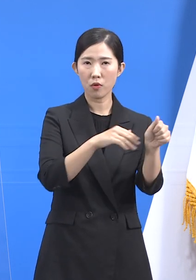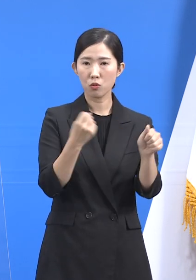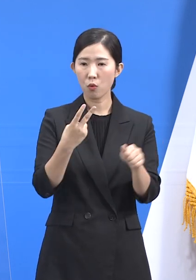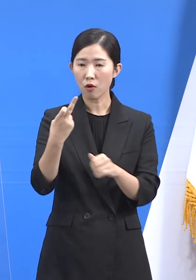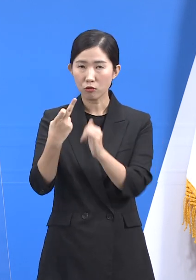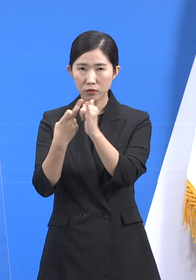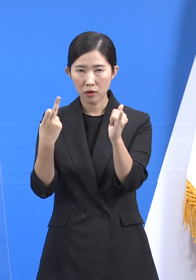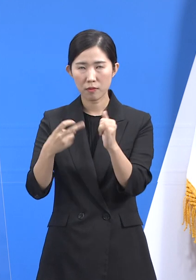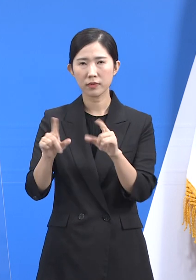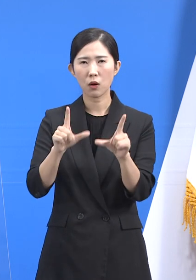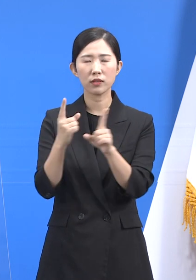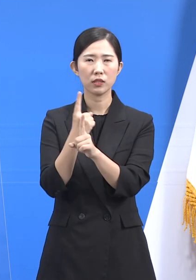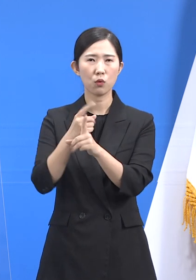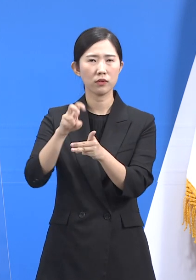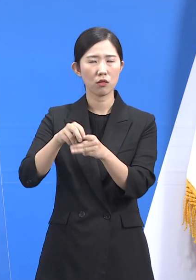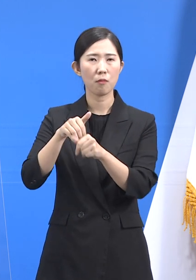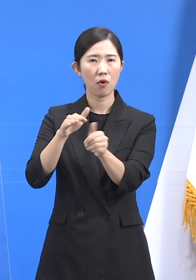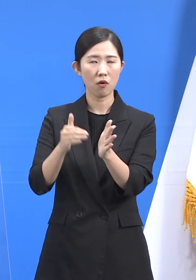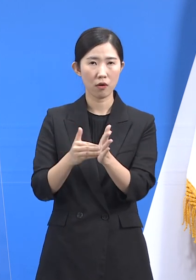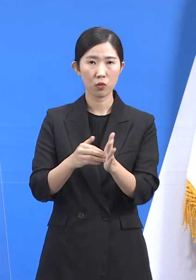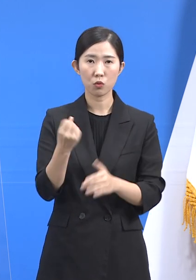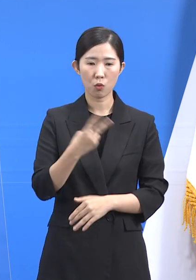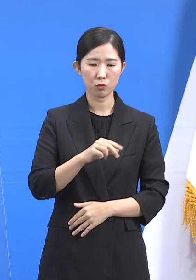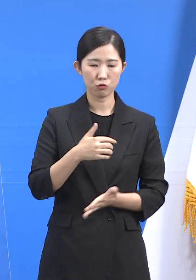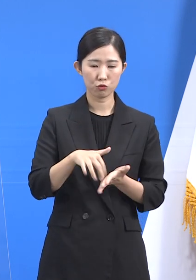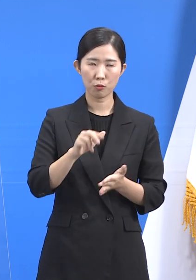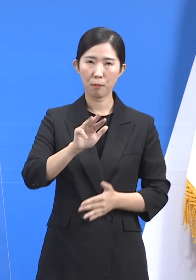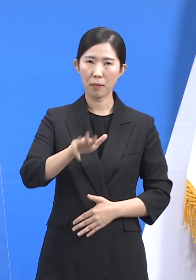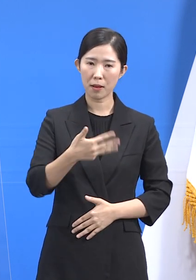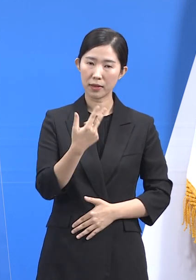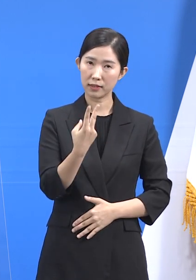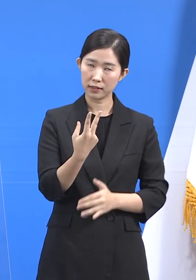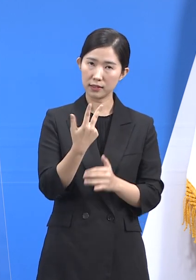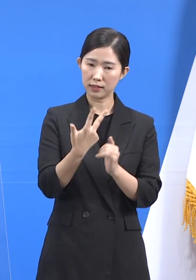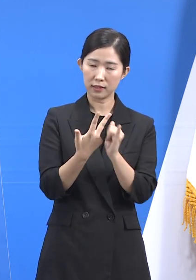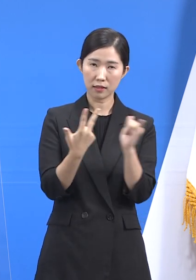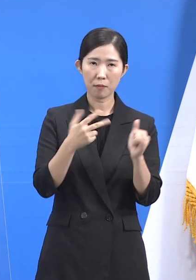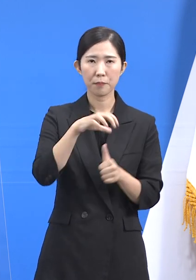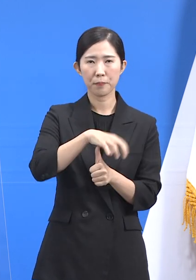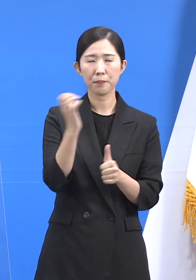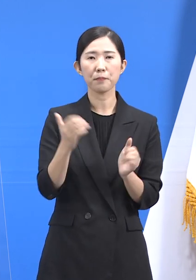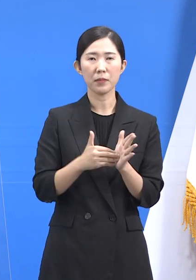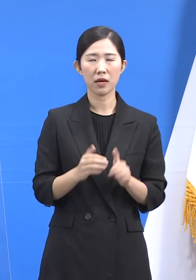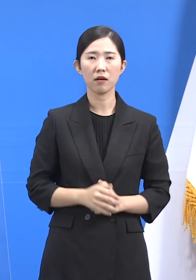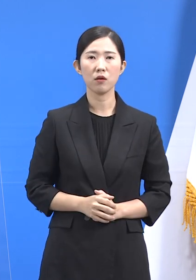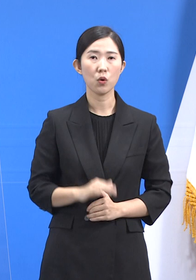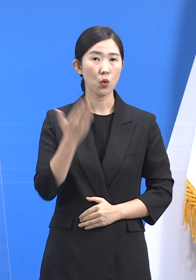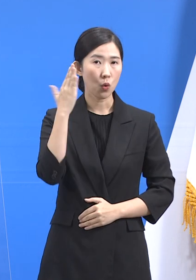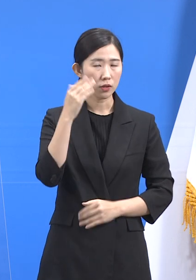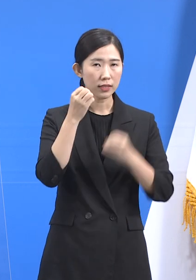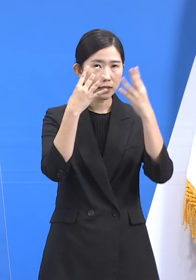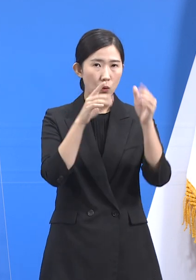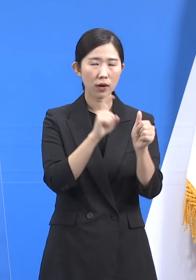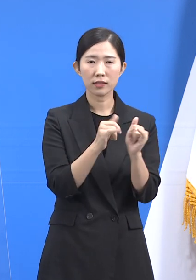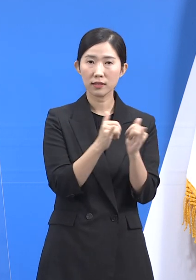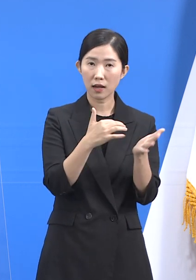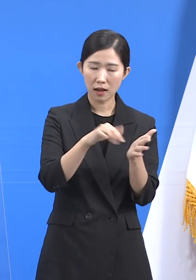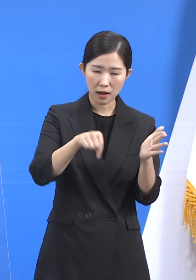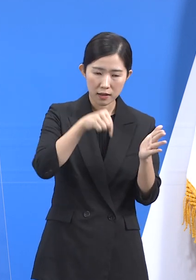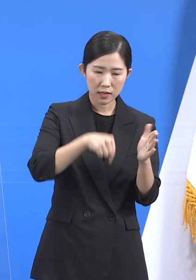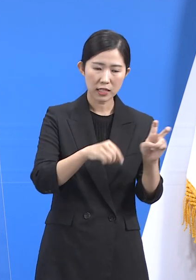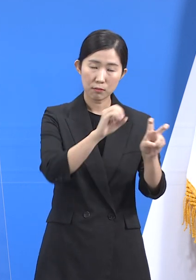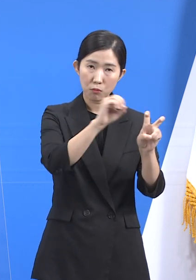전원되었으며 807명은 격리 해제에 되었습니다. 최근 도내 신규 확진자의 20%는 의료기관으로